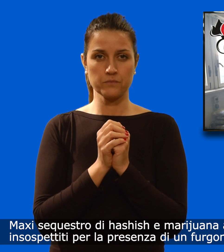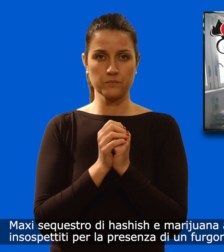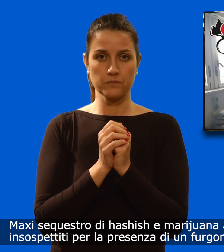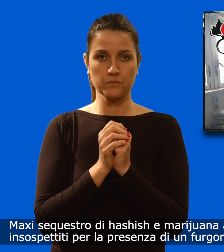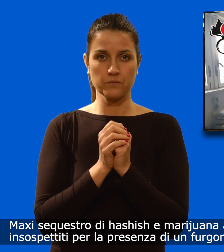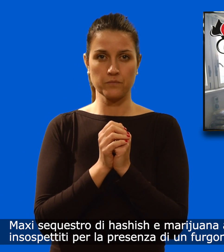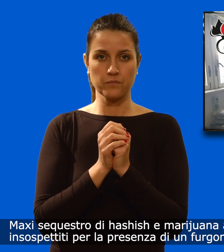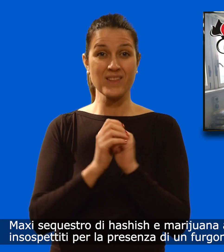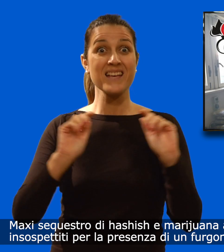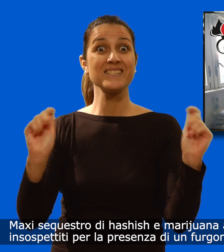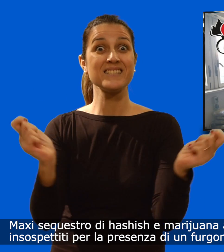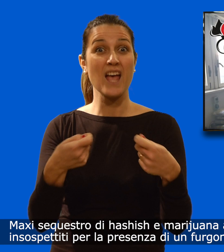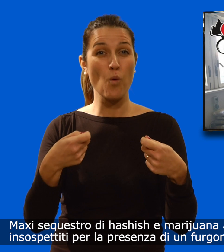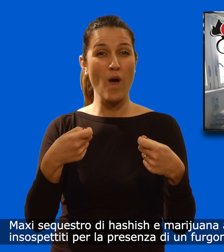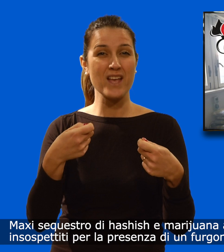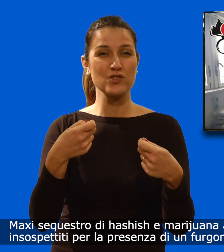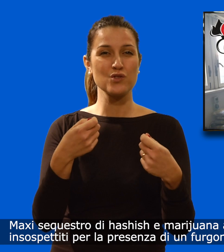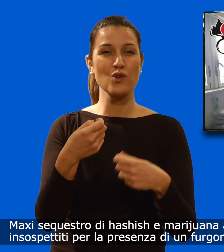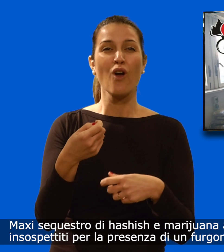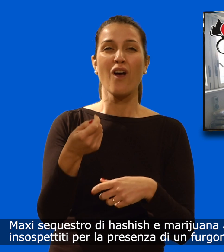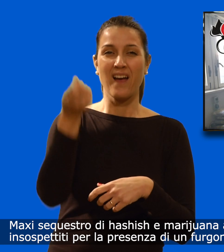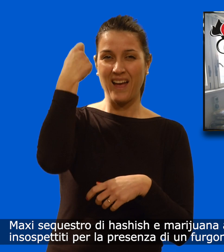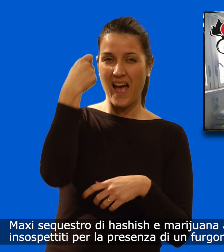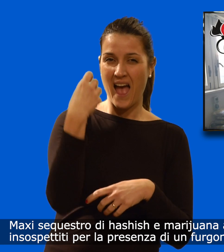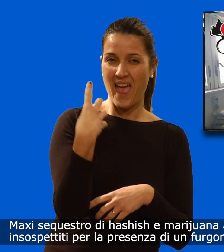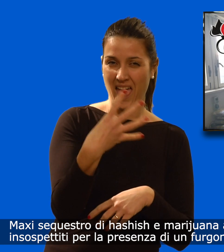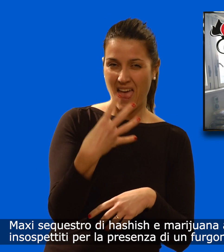I carabinieri insospettiti per la presenza di un furgone